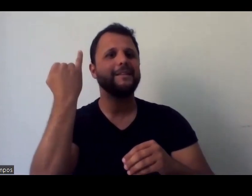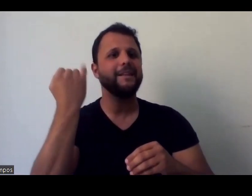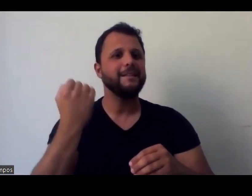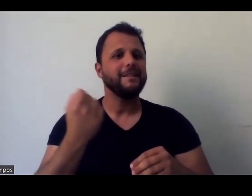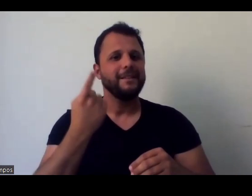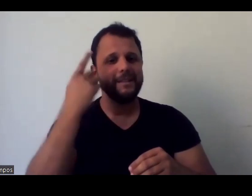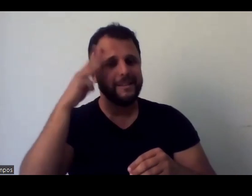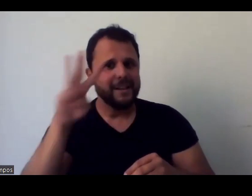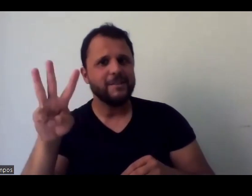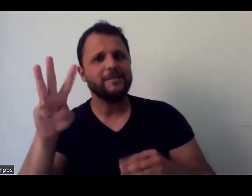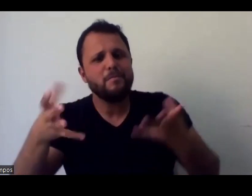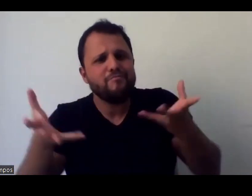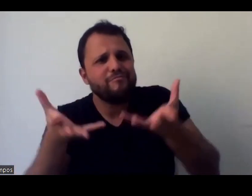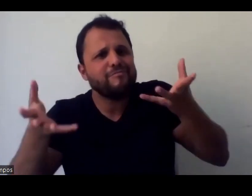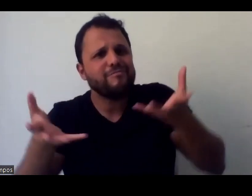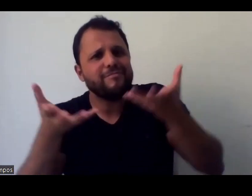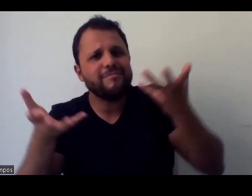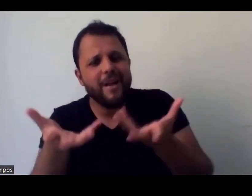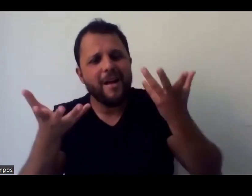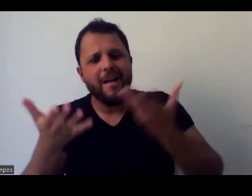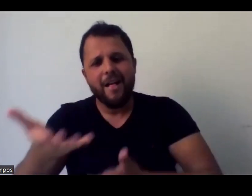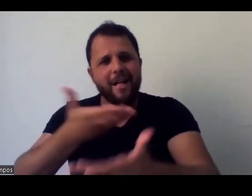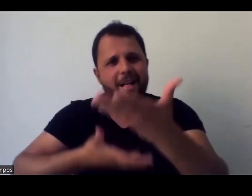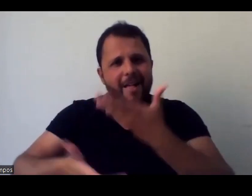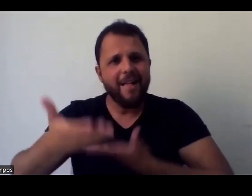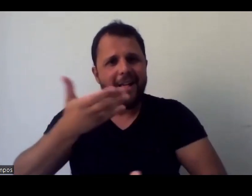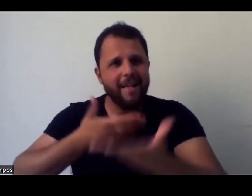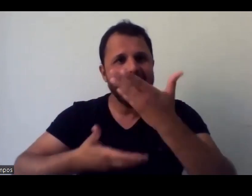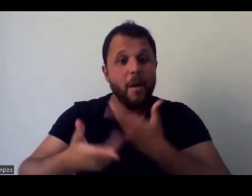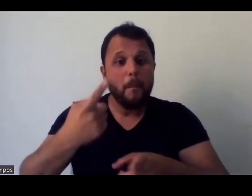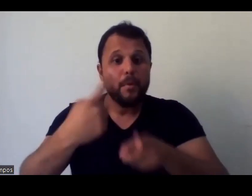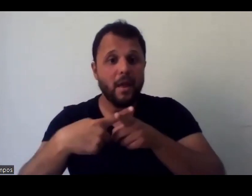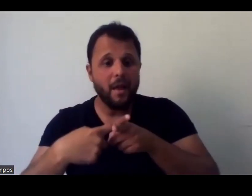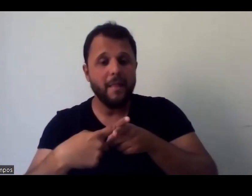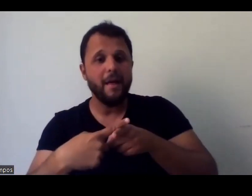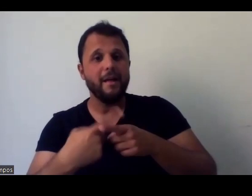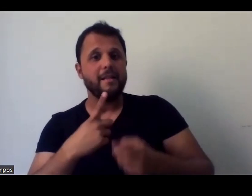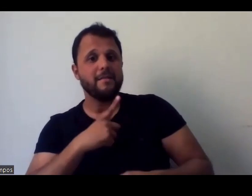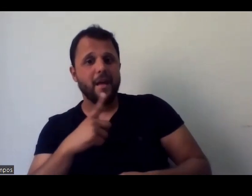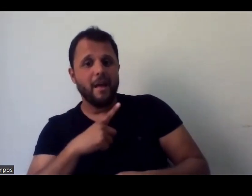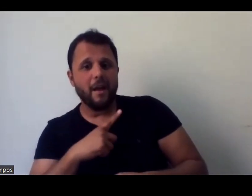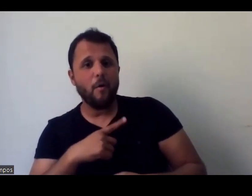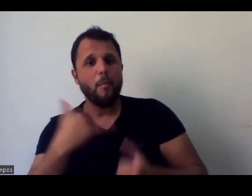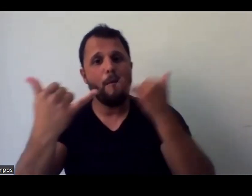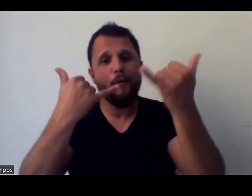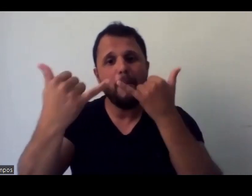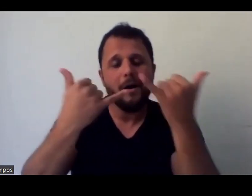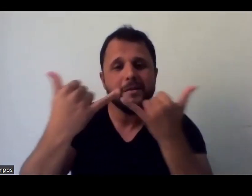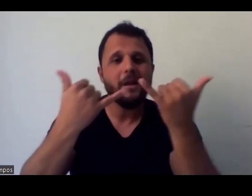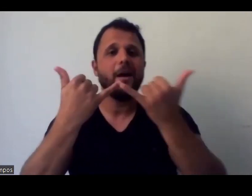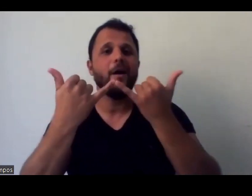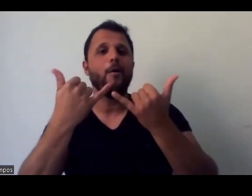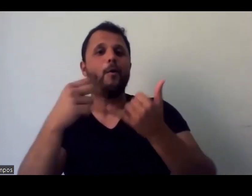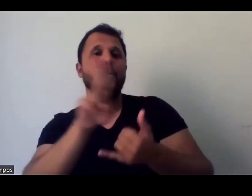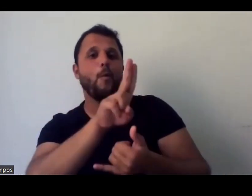estimulando mesmo que as pessoas troquem, porque às vezes uma conversa que acontece no chat, né, ou uma informação, um nome escrito de alguém, de